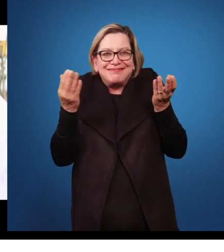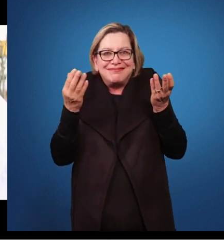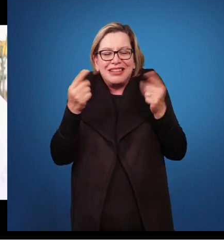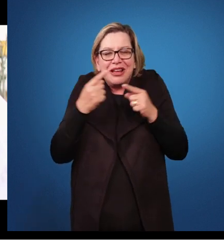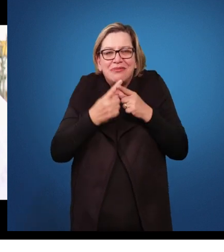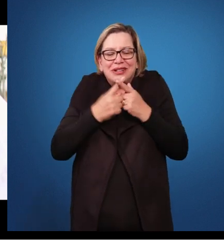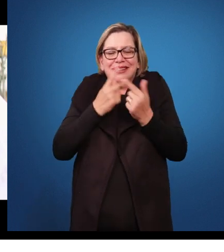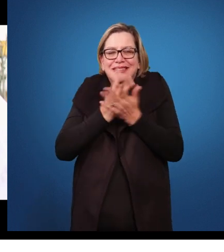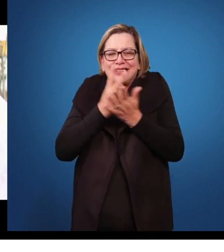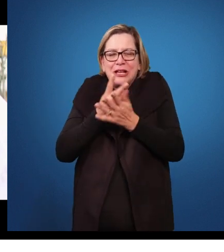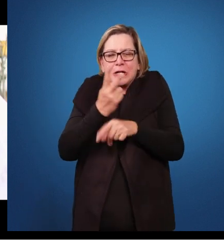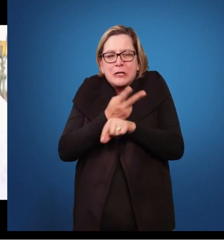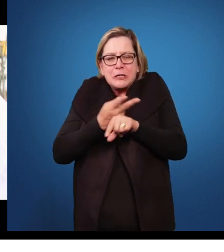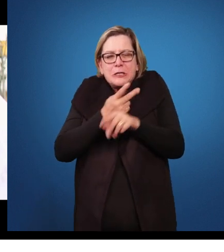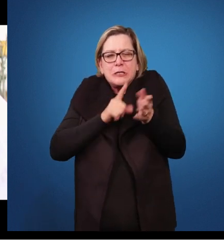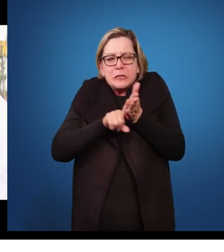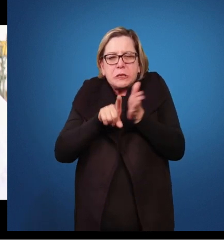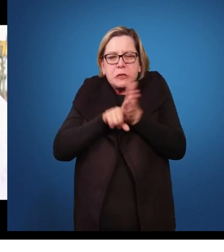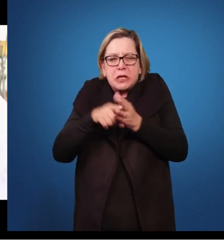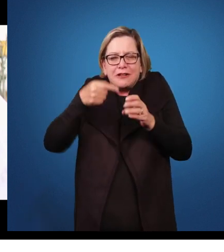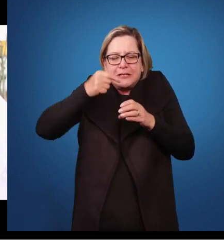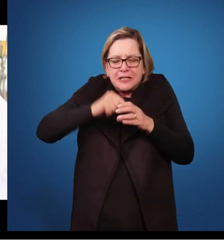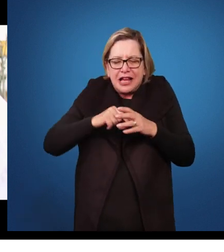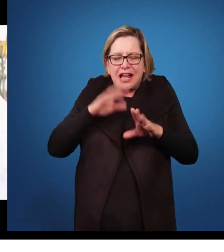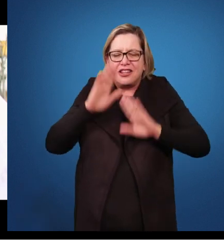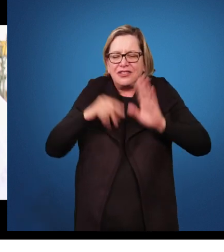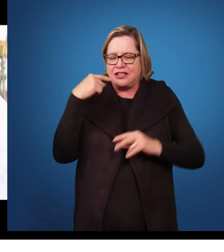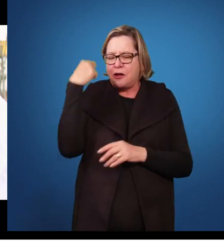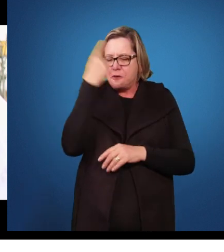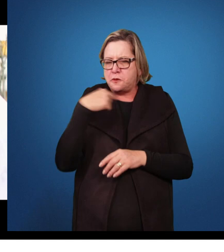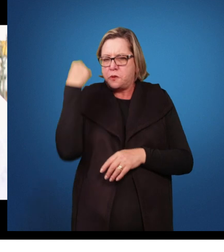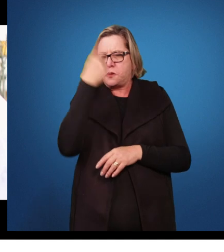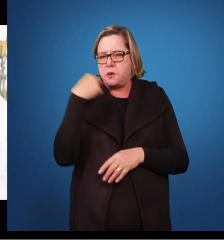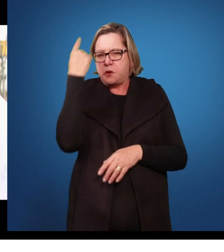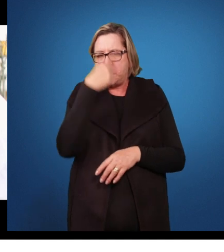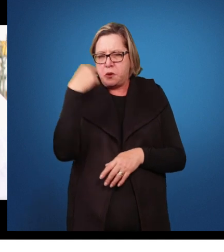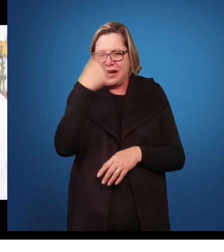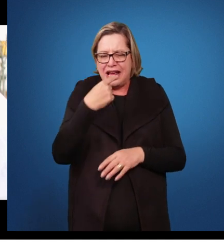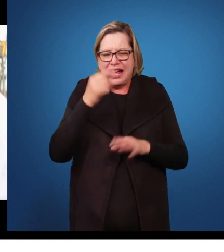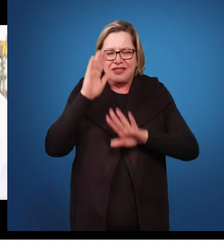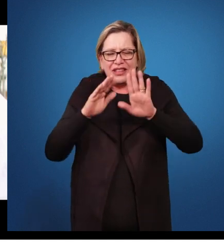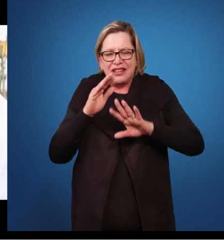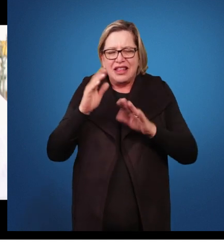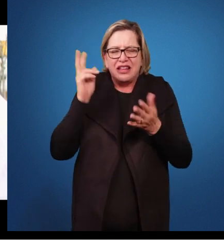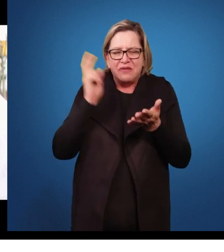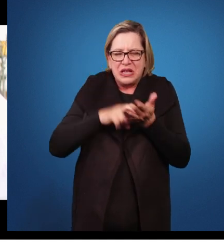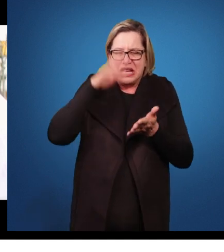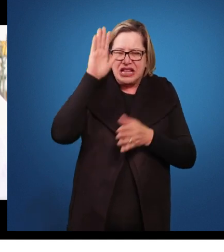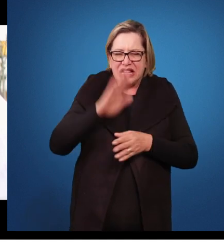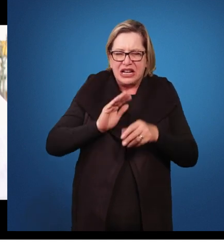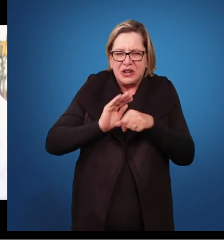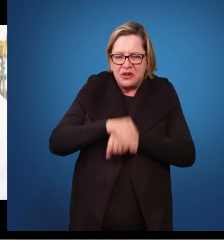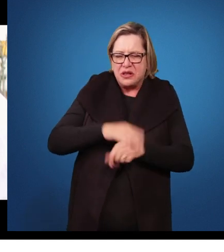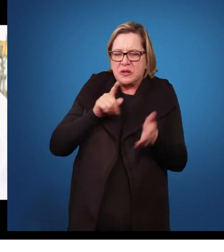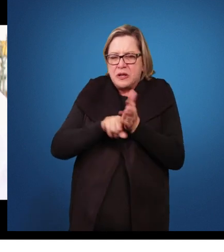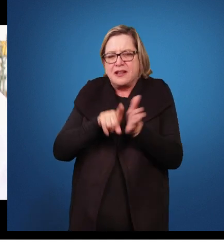busca aquilo? Ele pode passar horas, dia e noite, pesquisando isso, né? Muitos deles não